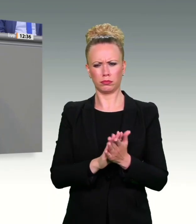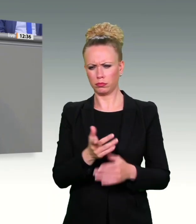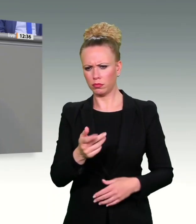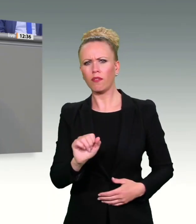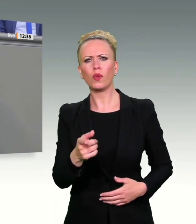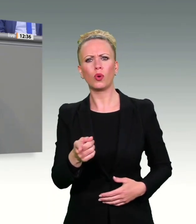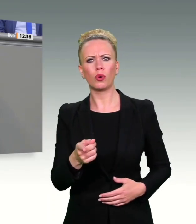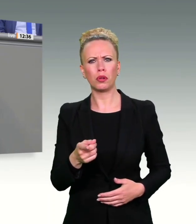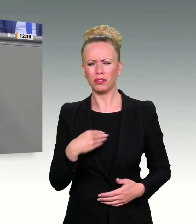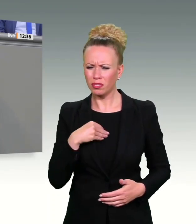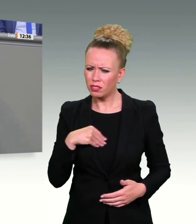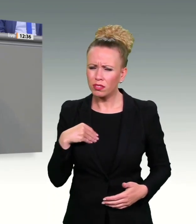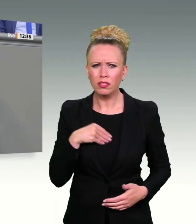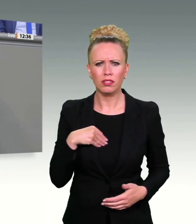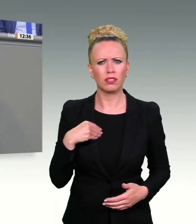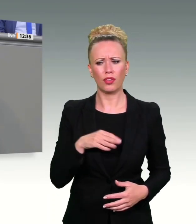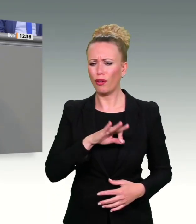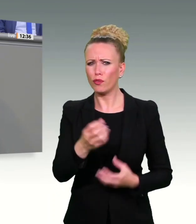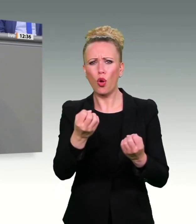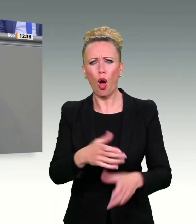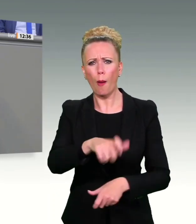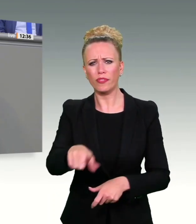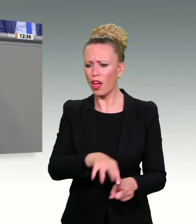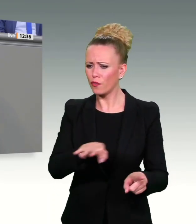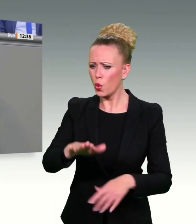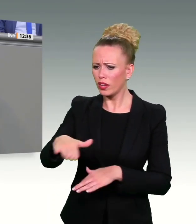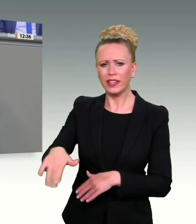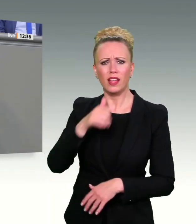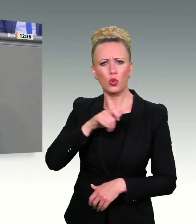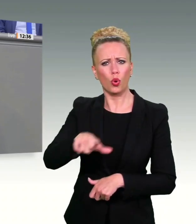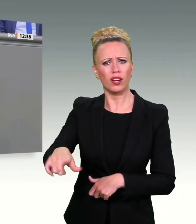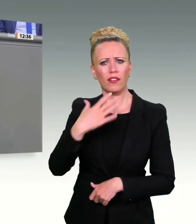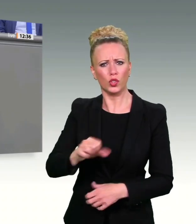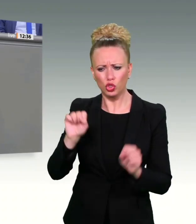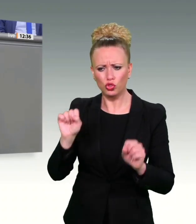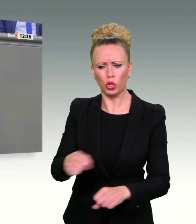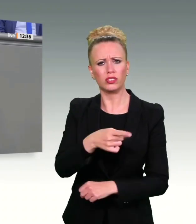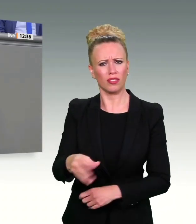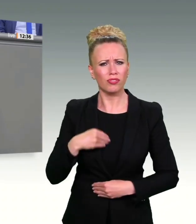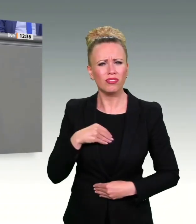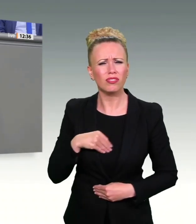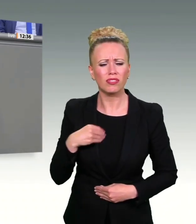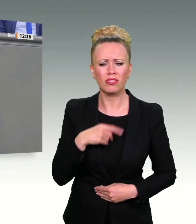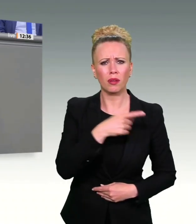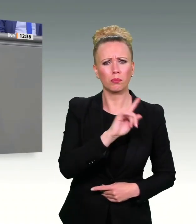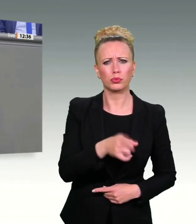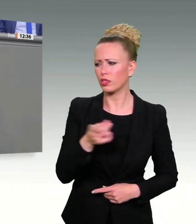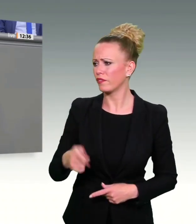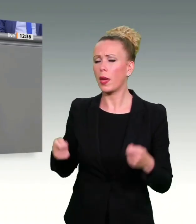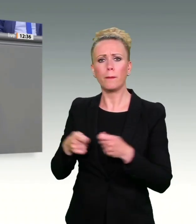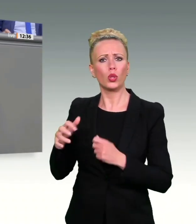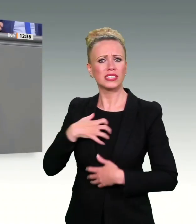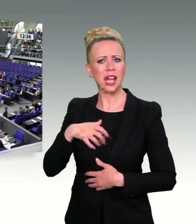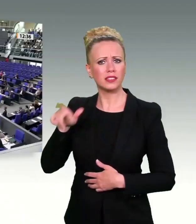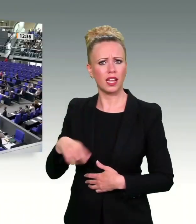für alle Opfer und für alle diejenigen, die wir schützen wollen. Und am Ende muss der Bundeskanzler ein Machtwort sprechen, wenn